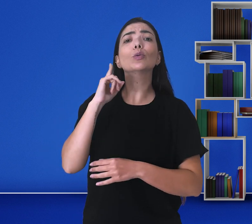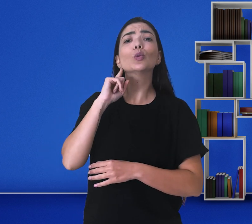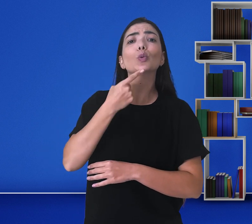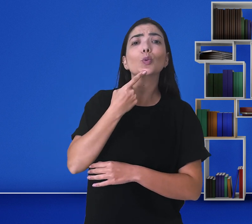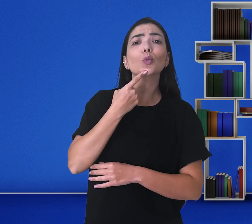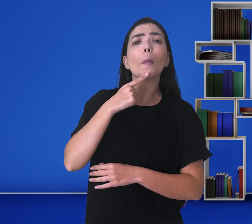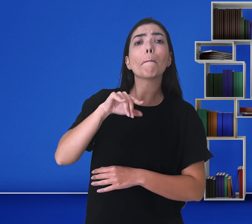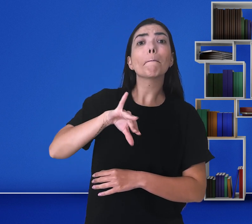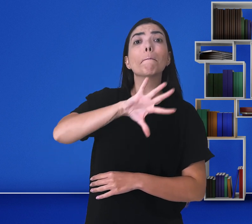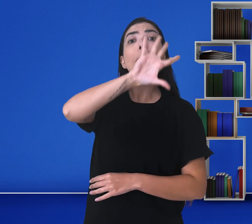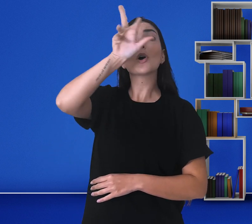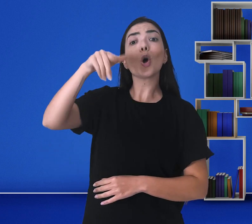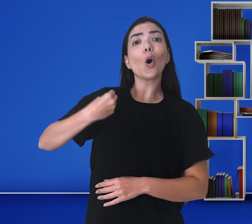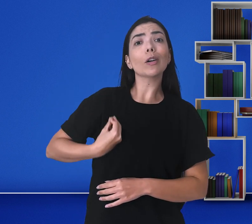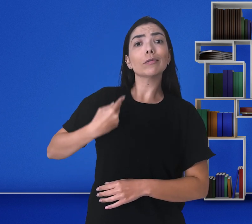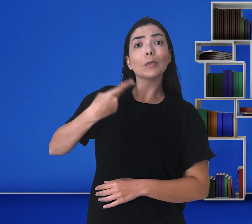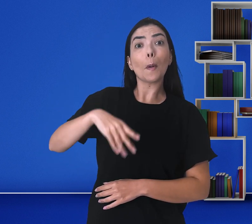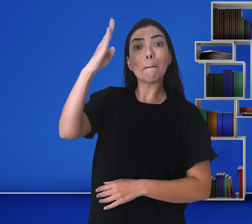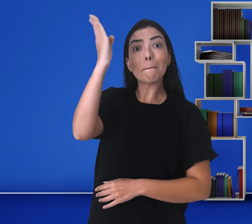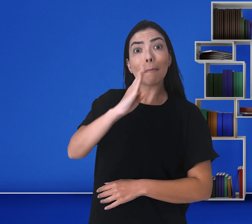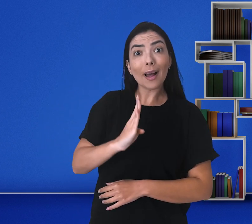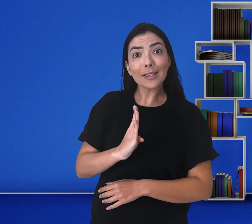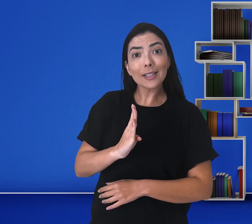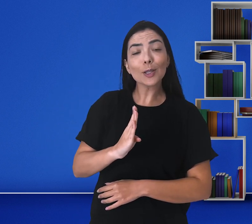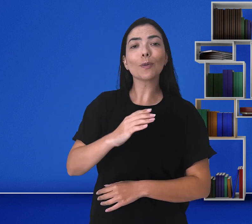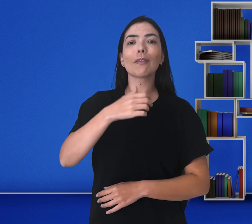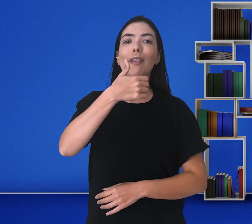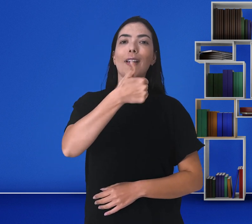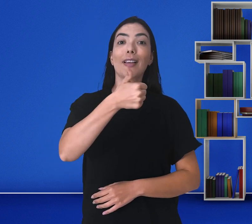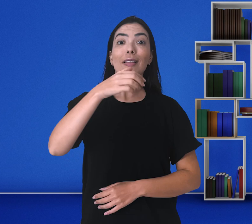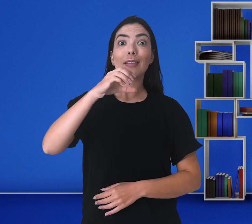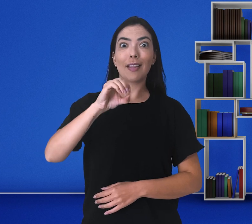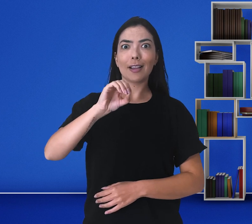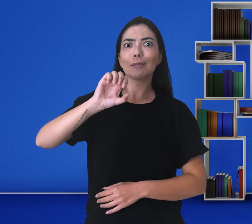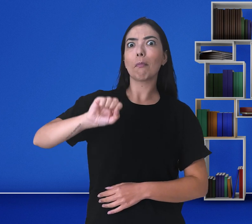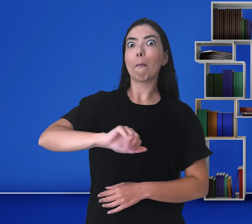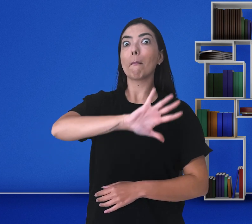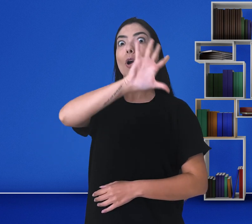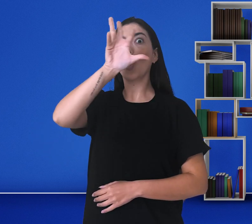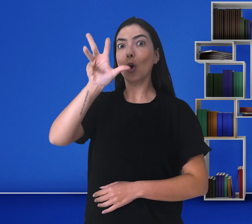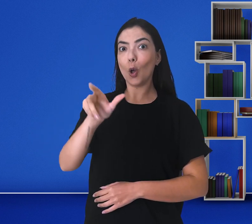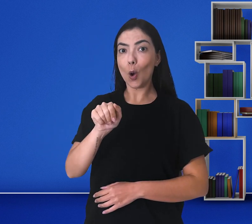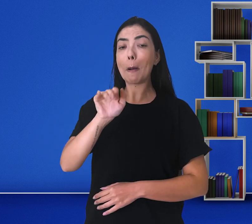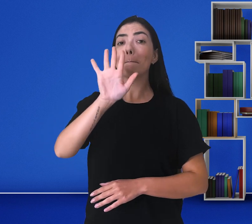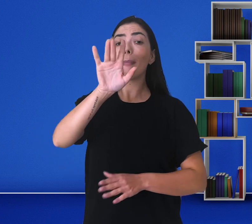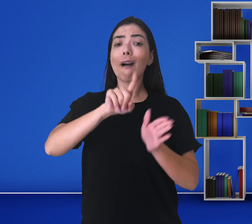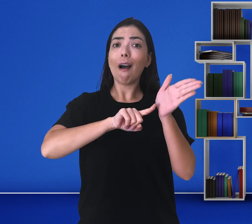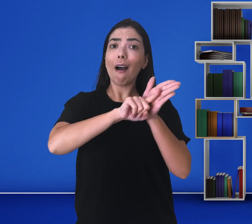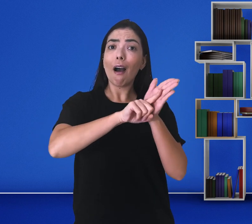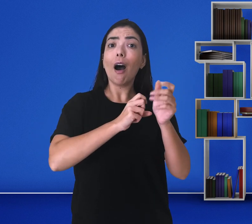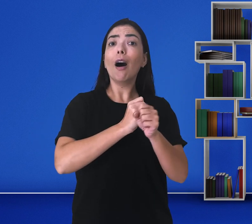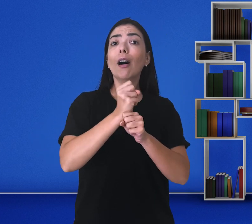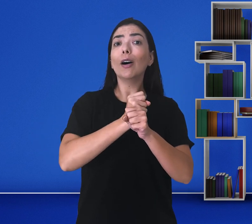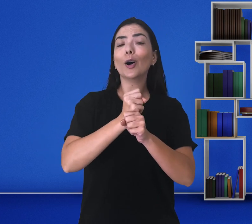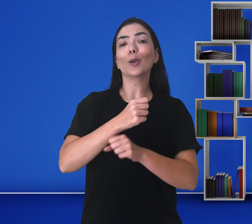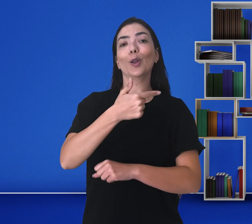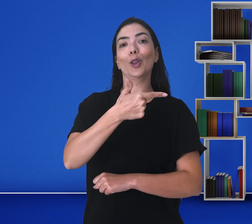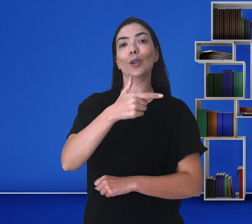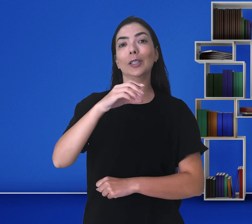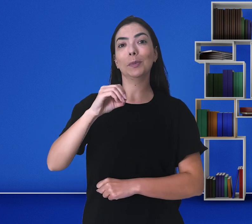quantos surdos aqui no Brasil? Mais de 10 milhões, segundo a pesquisa do ano